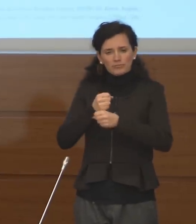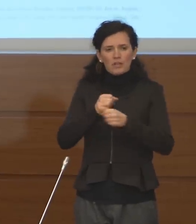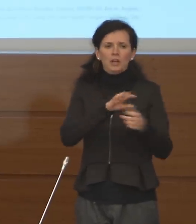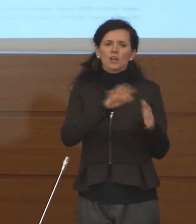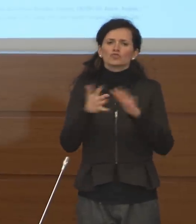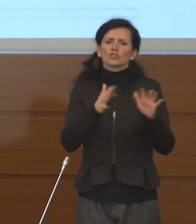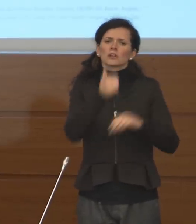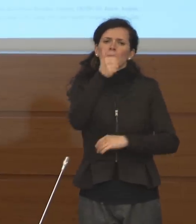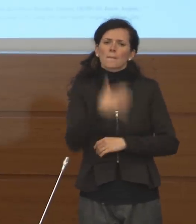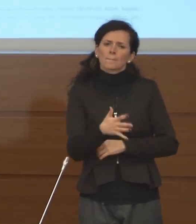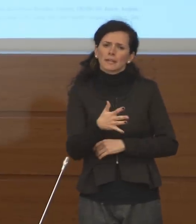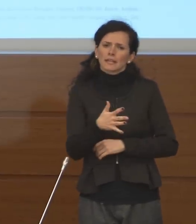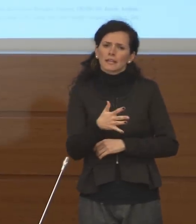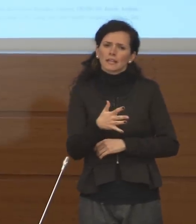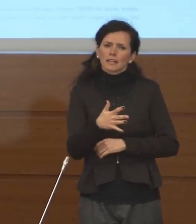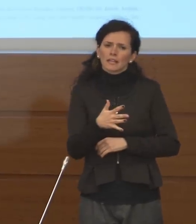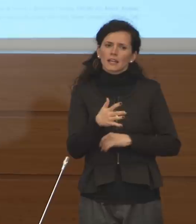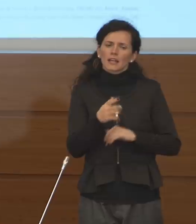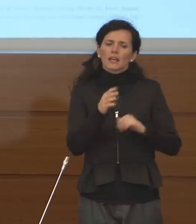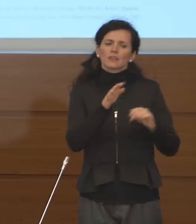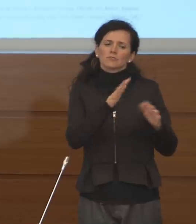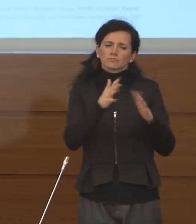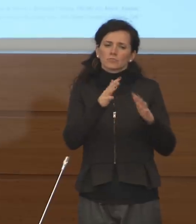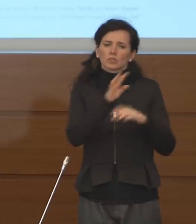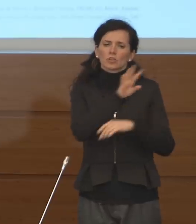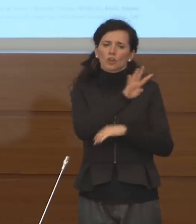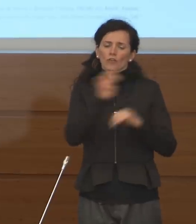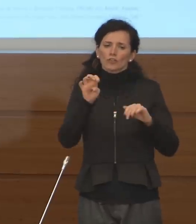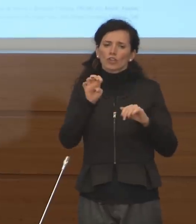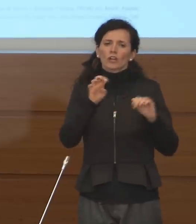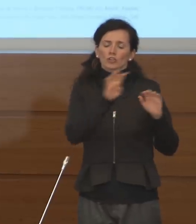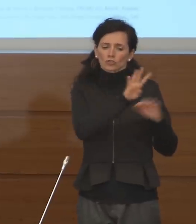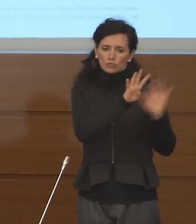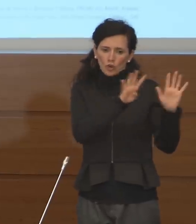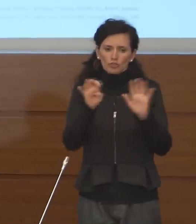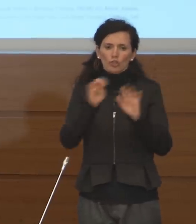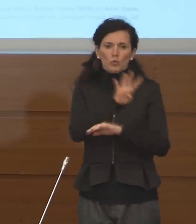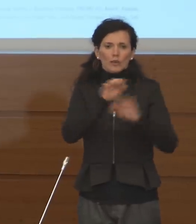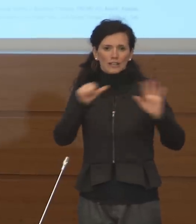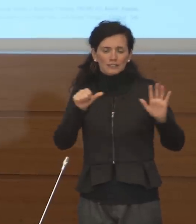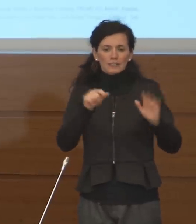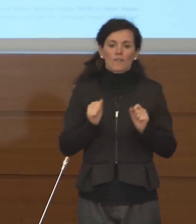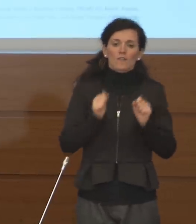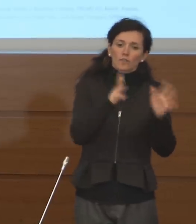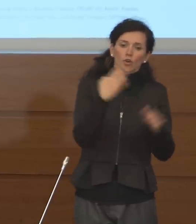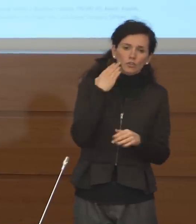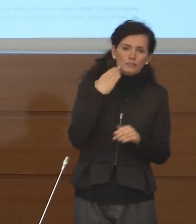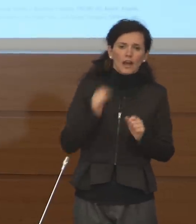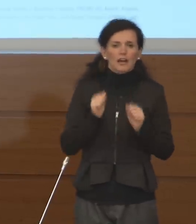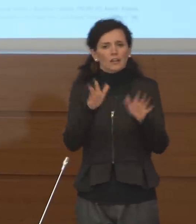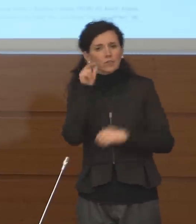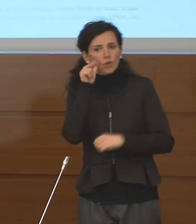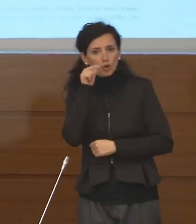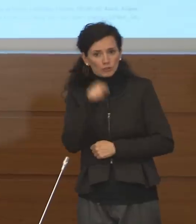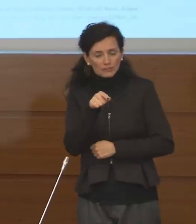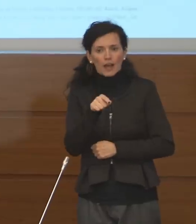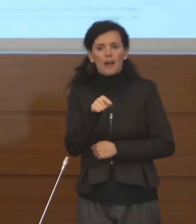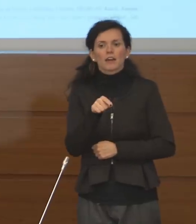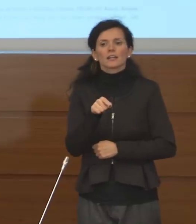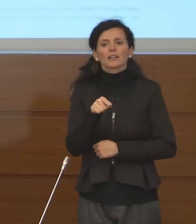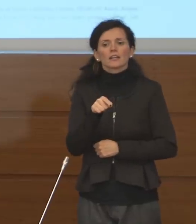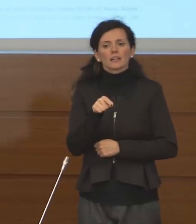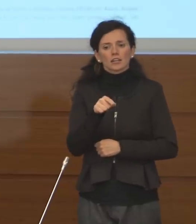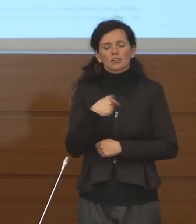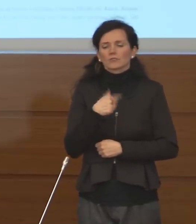.000 per l'esattezza 946 sono i volontari e le volontarie. Voglio ringraziare in modo particolare